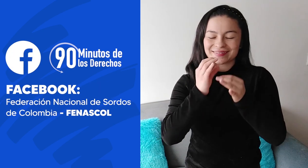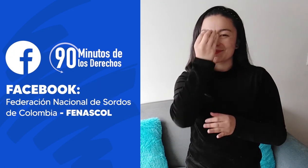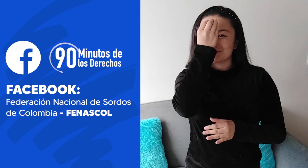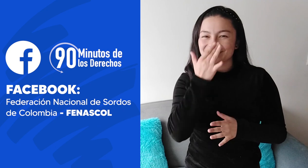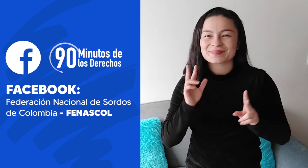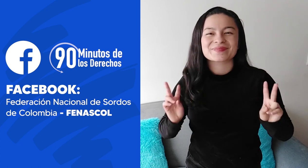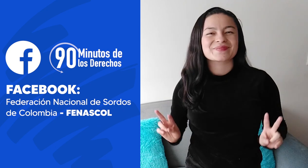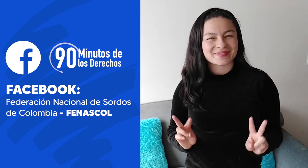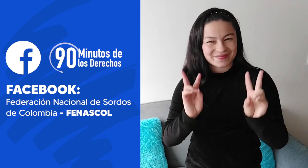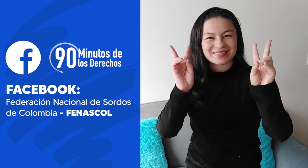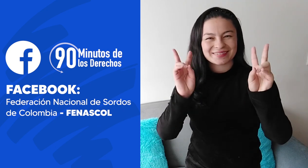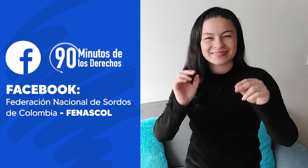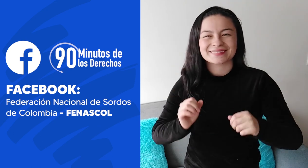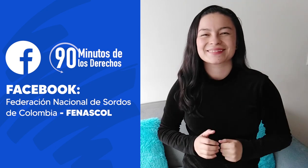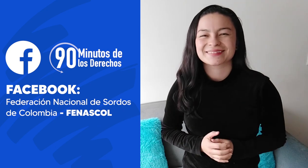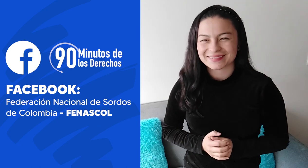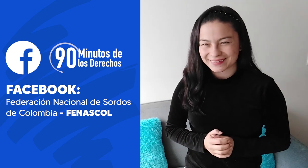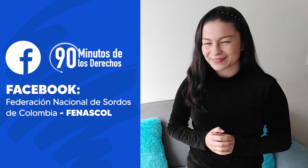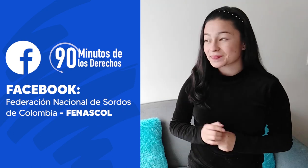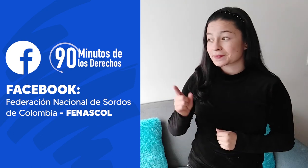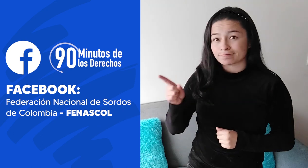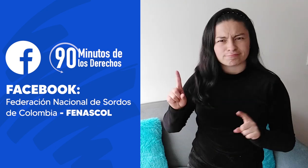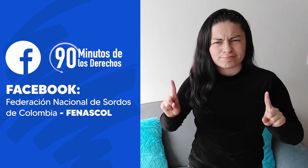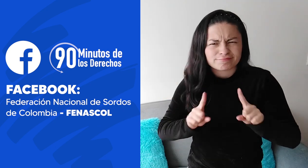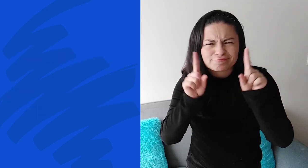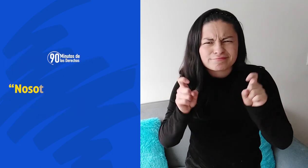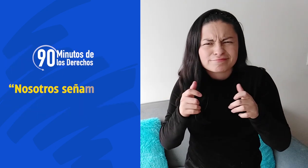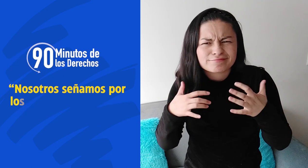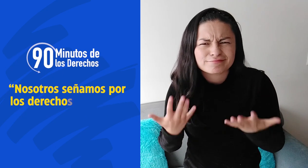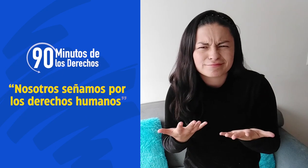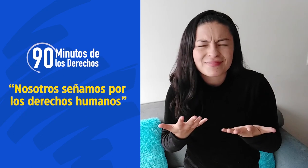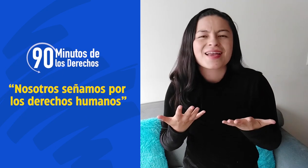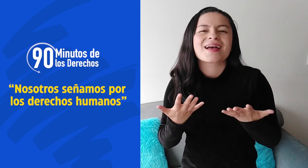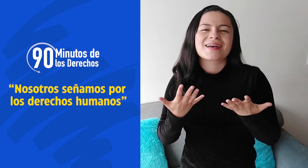en el Facebook de FNASCOL. En nuestro webinar,